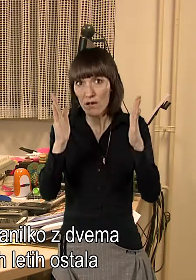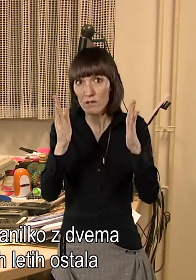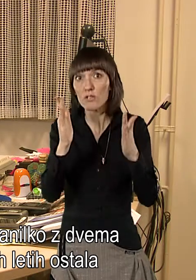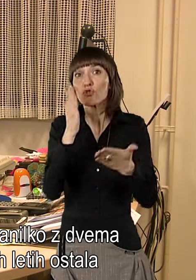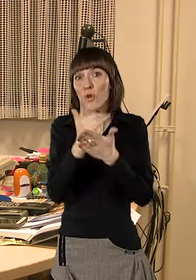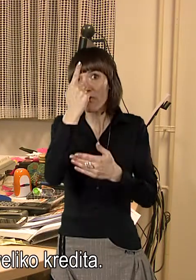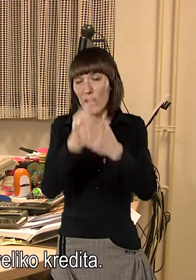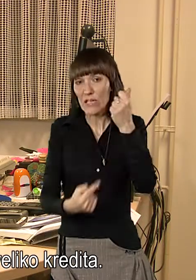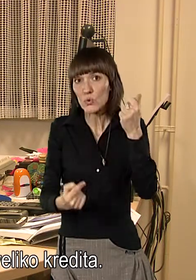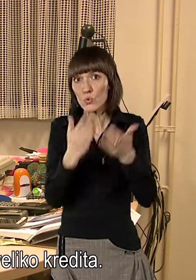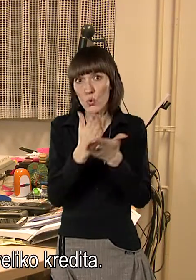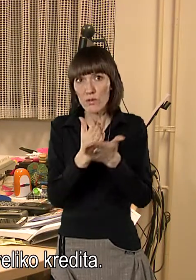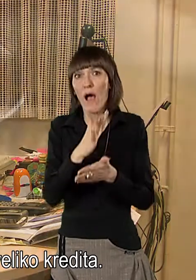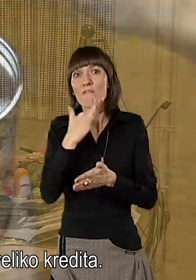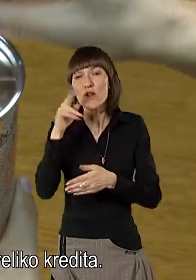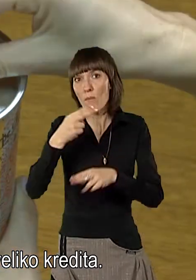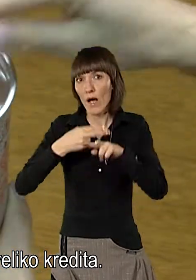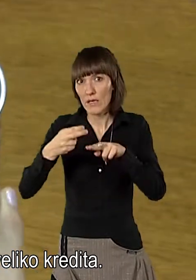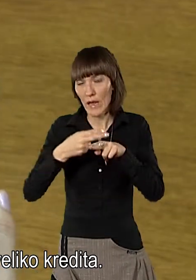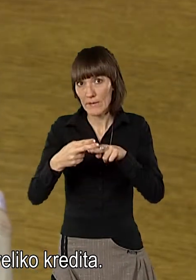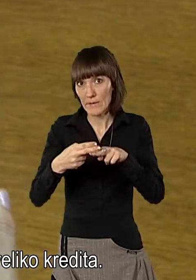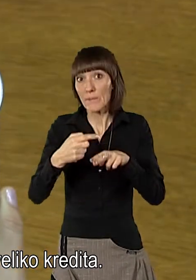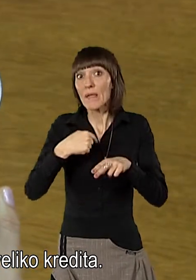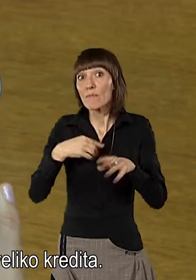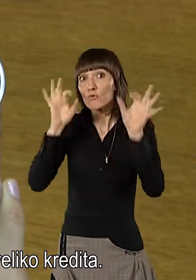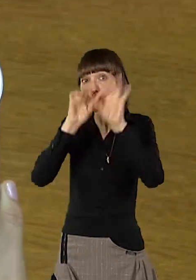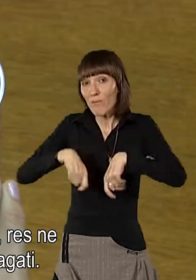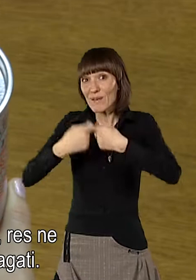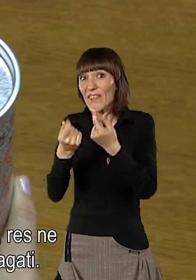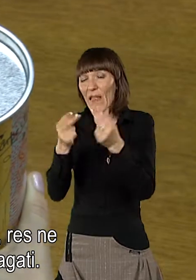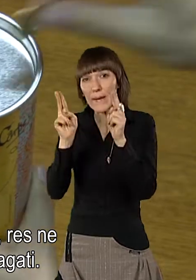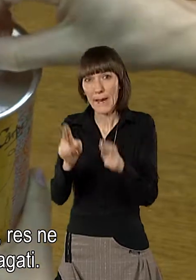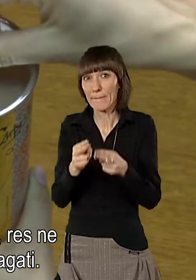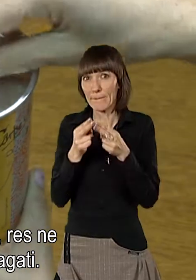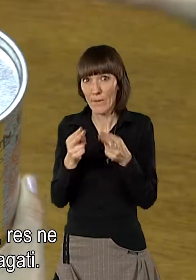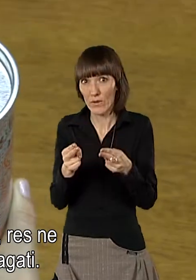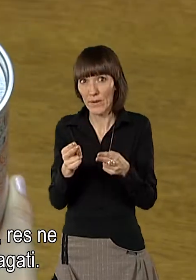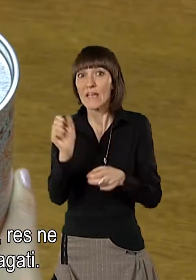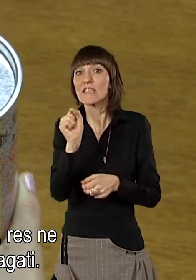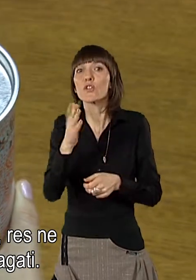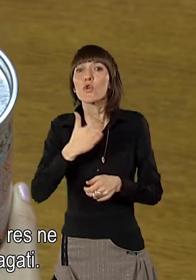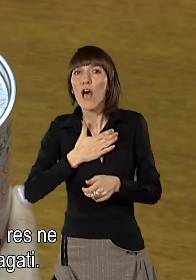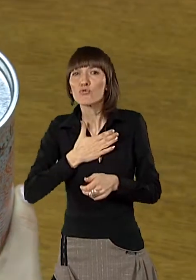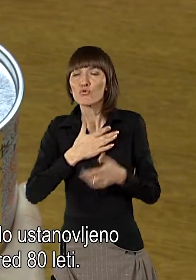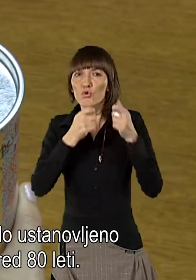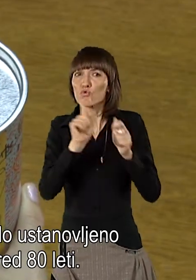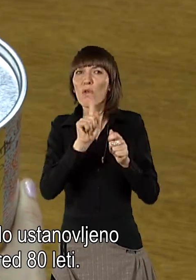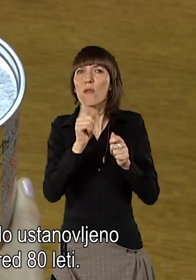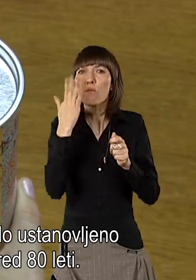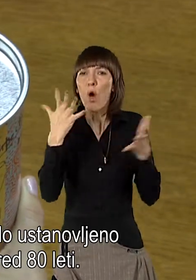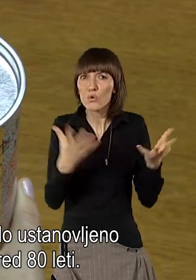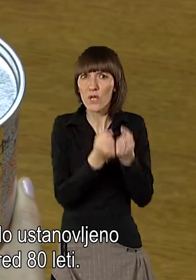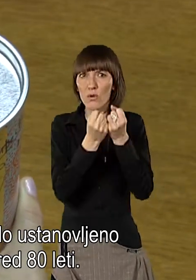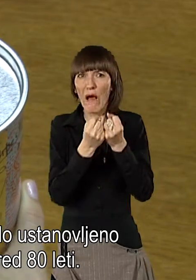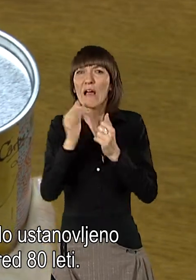dveh let drugič ostale brez službe, z veliko kredita. Z denarjem jim žal res nam moramo pomagati, zato naše društvo ni